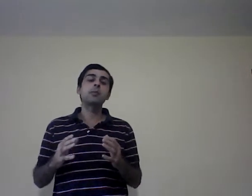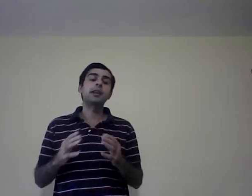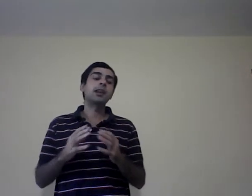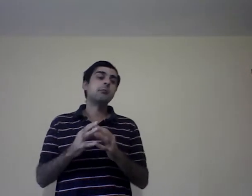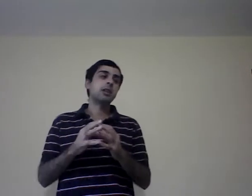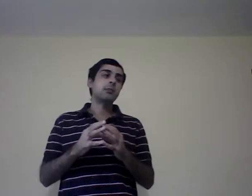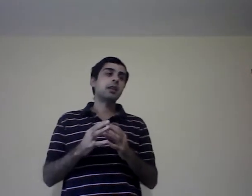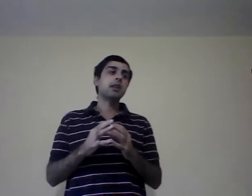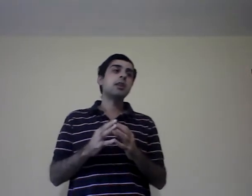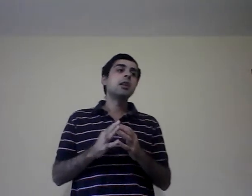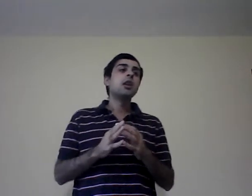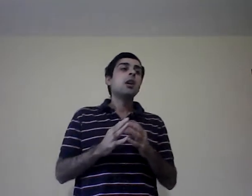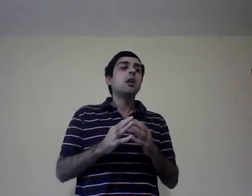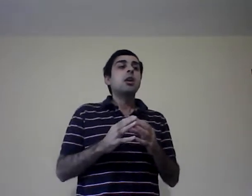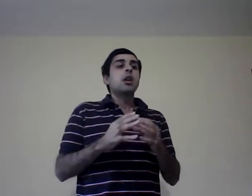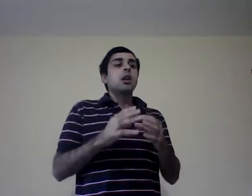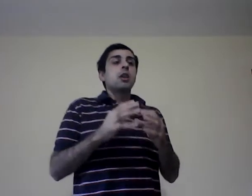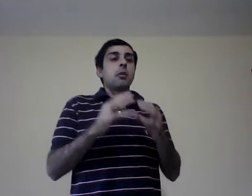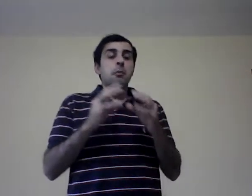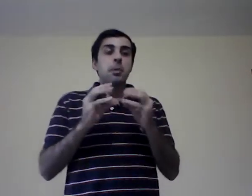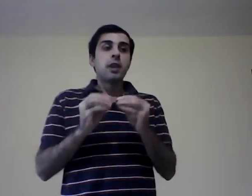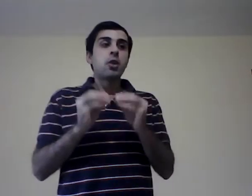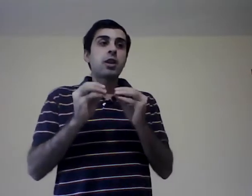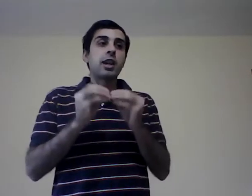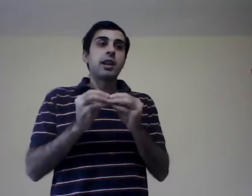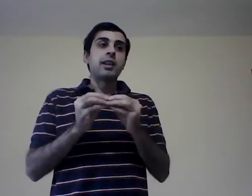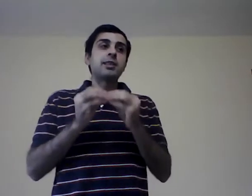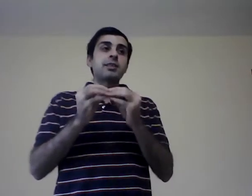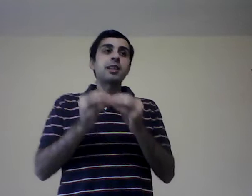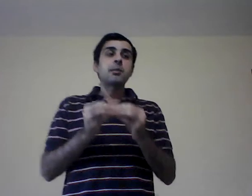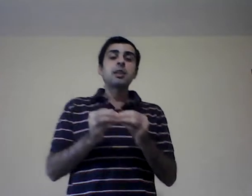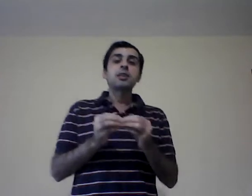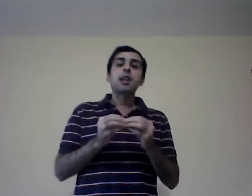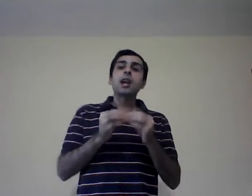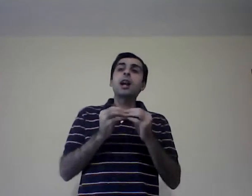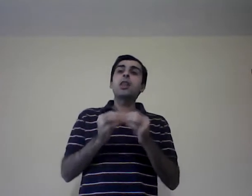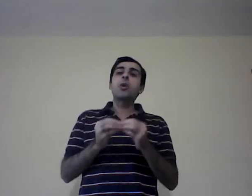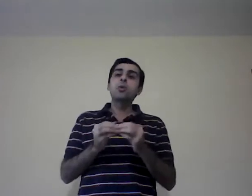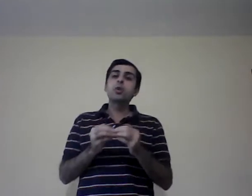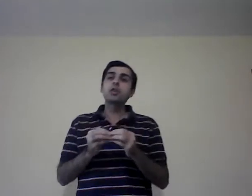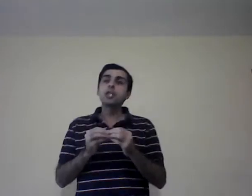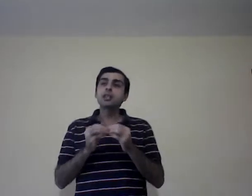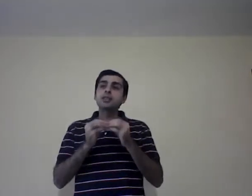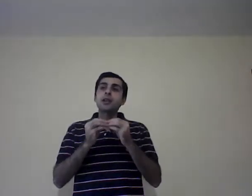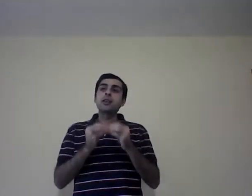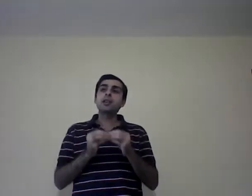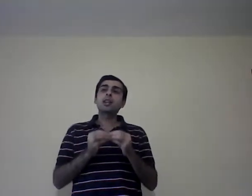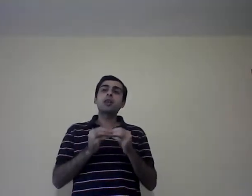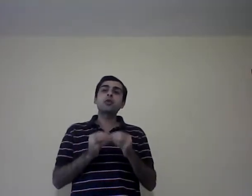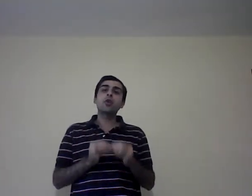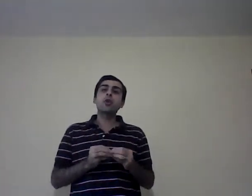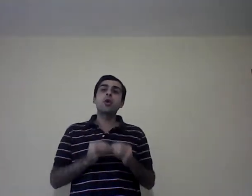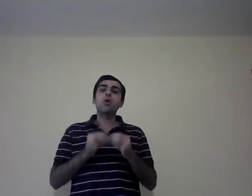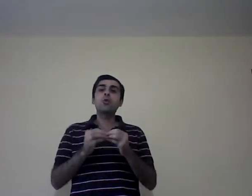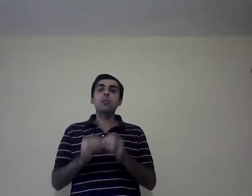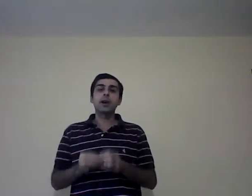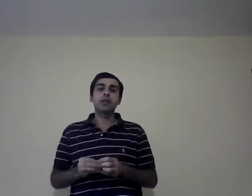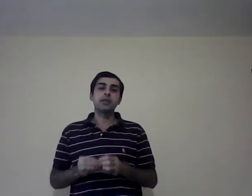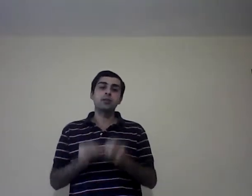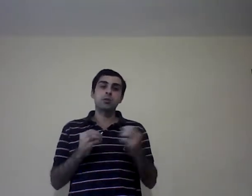es la piramidal, pero que, necesariamente, cada uno tiene que saber qué rol ocupa dentro de